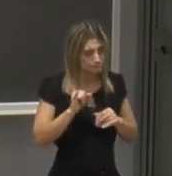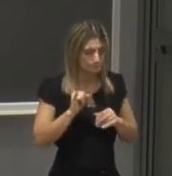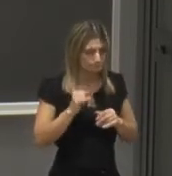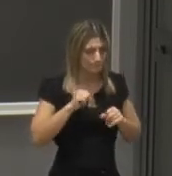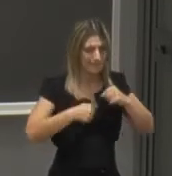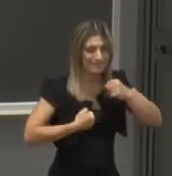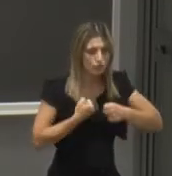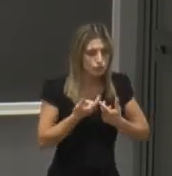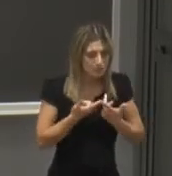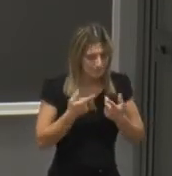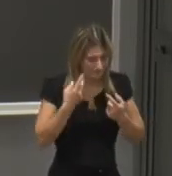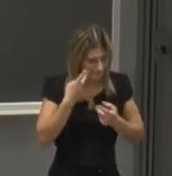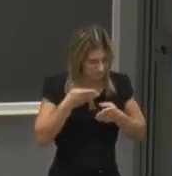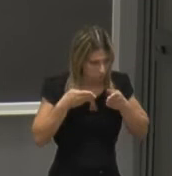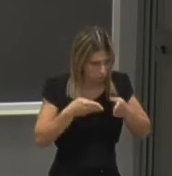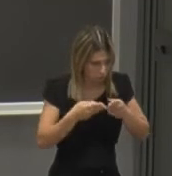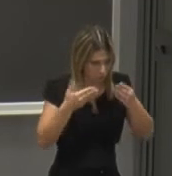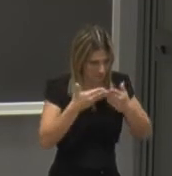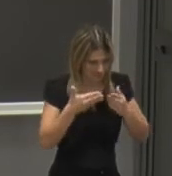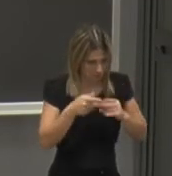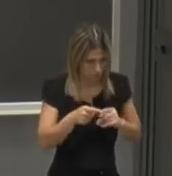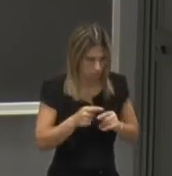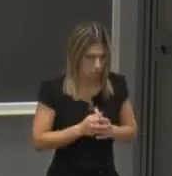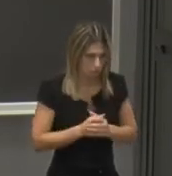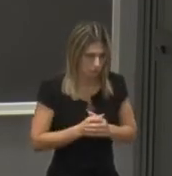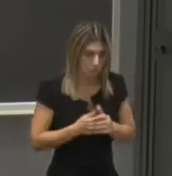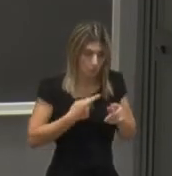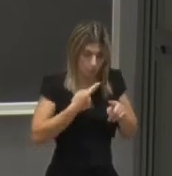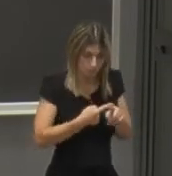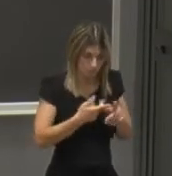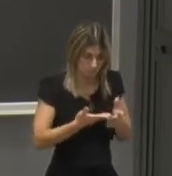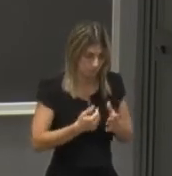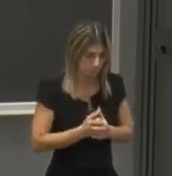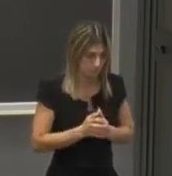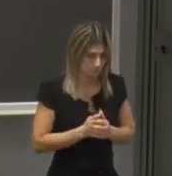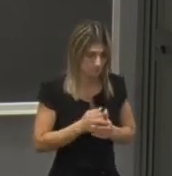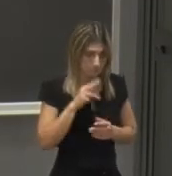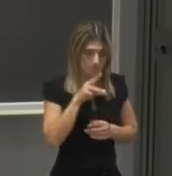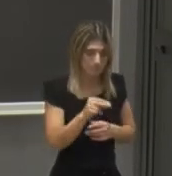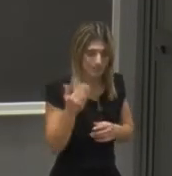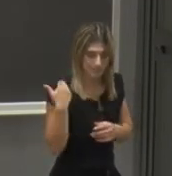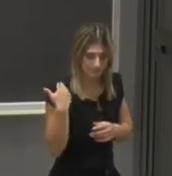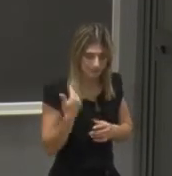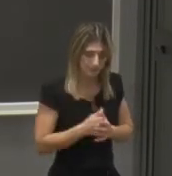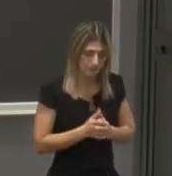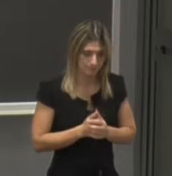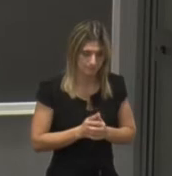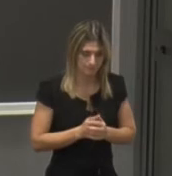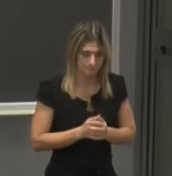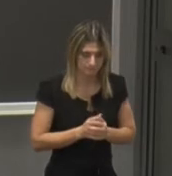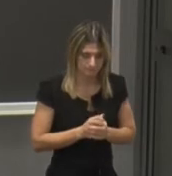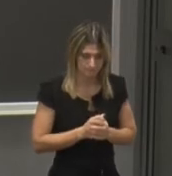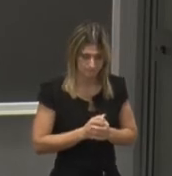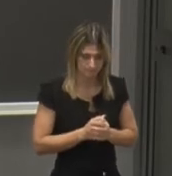dei propri corsi di studio nonché il fatto che come dicevo prima poiché abbiamo